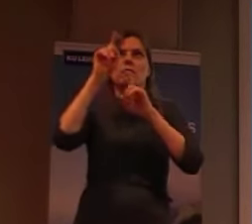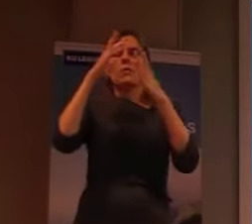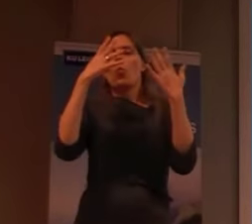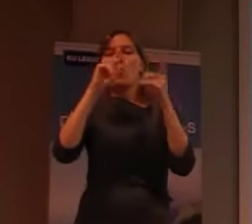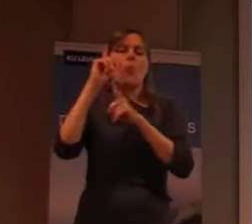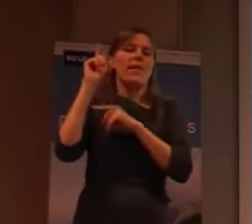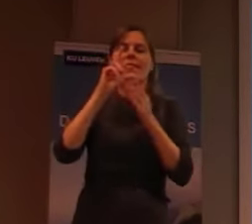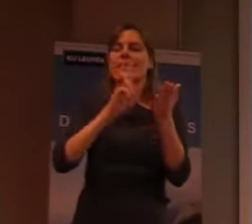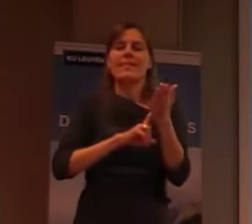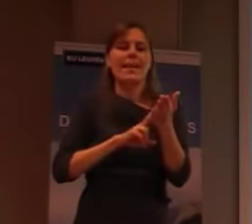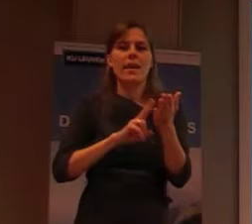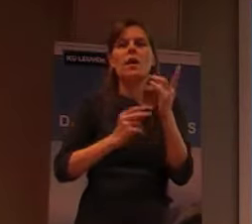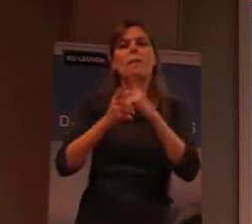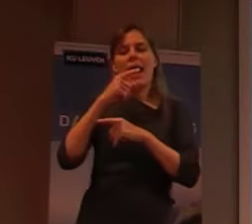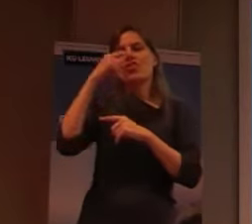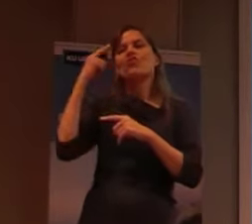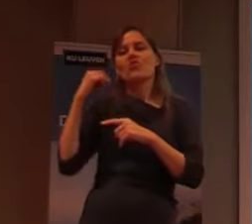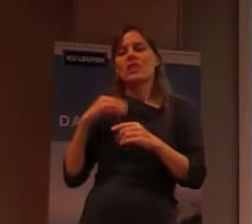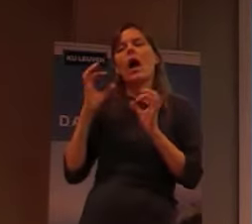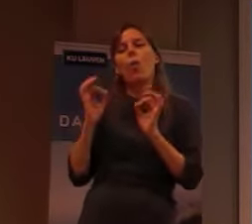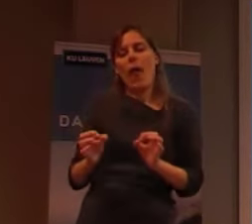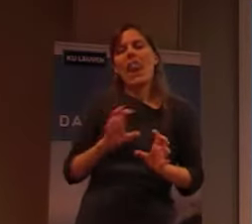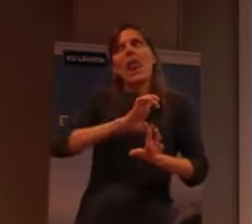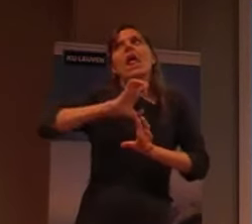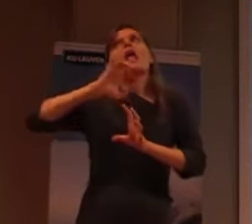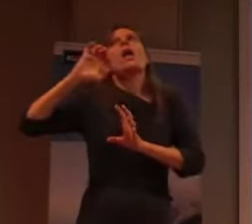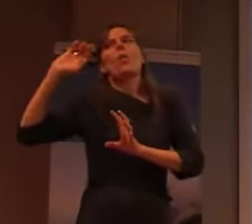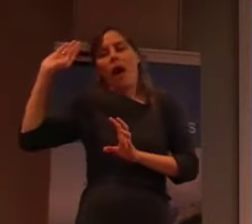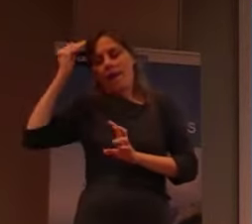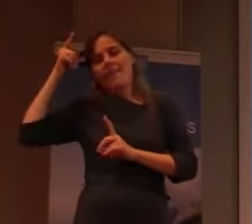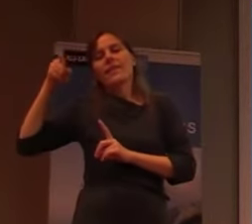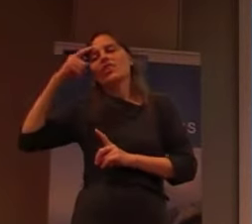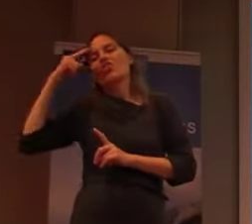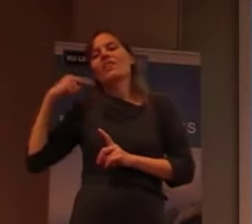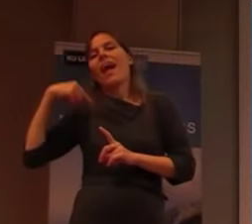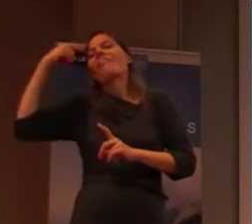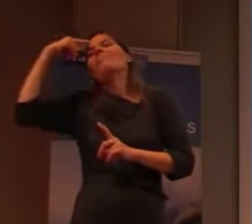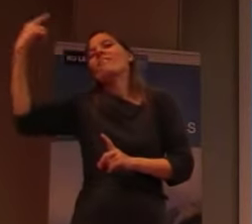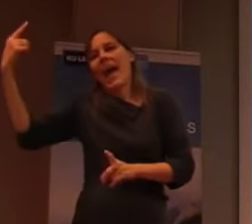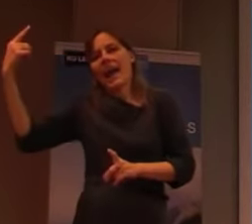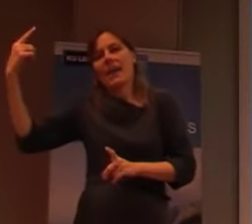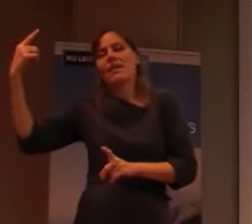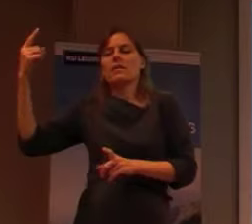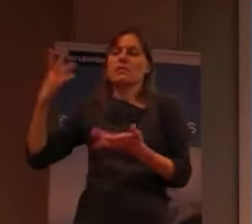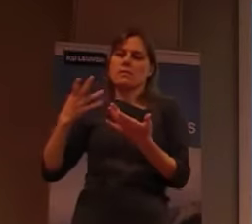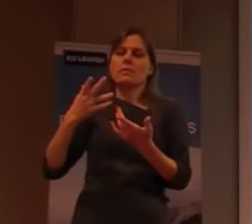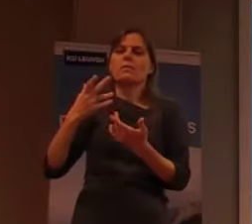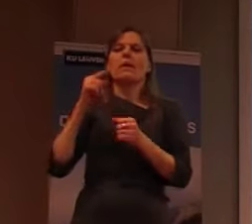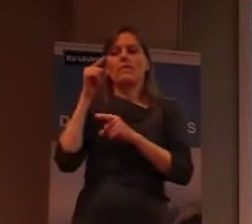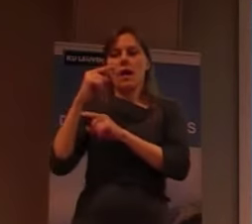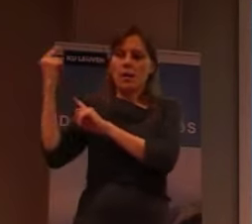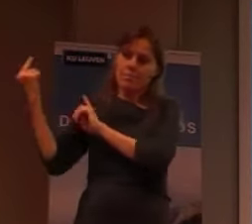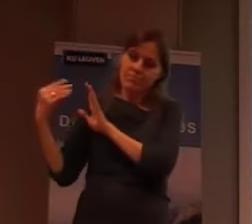China, omdat lepra, al eeuwenoud gekend is in China, en dat het waarschijnlijk op die manier, geïntroduceerd is geworden.